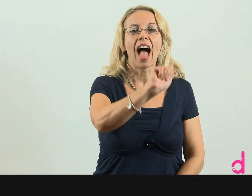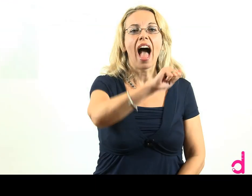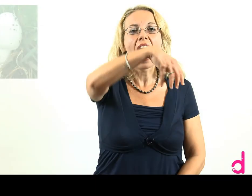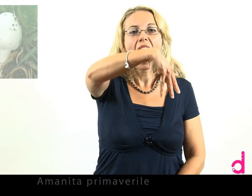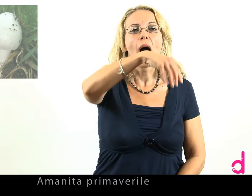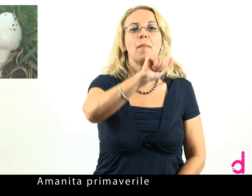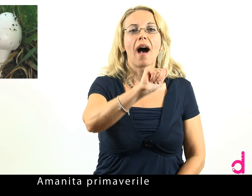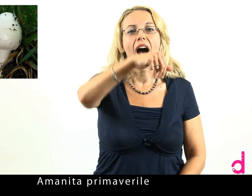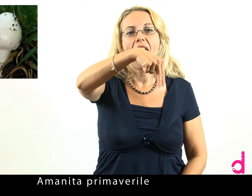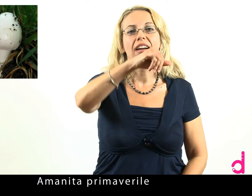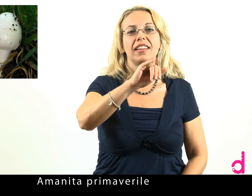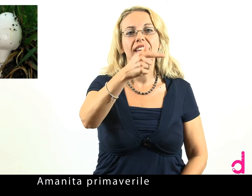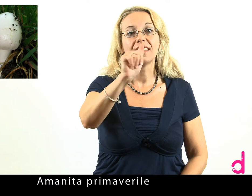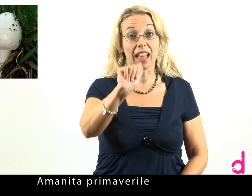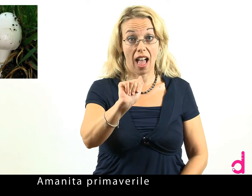Amanita primaverile